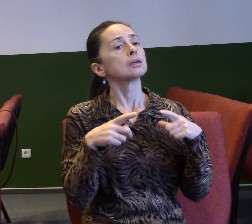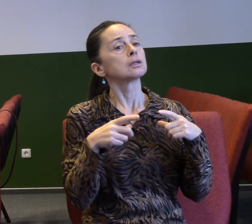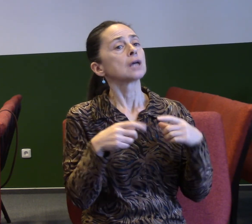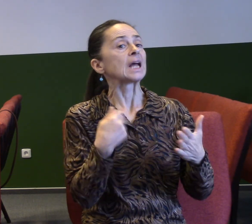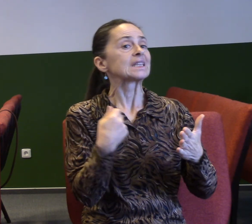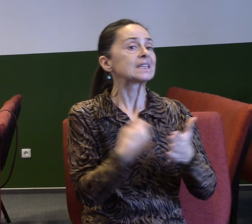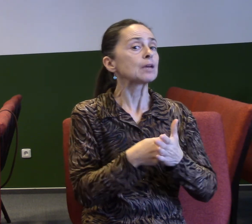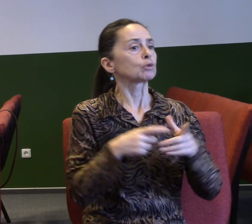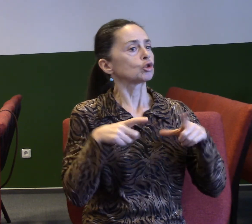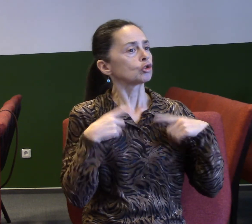předsudků